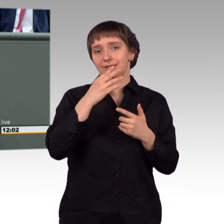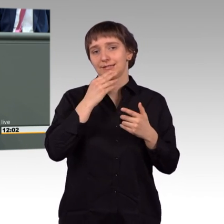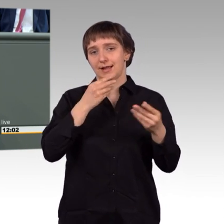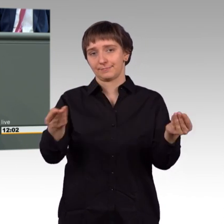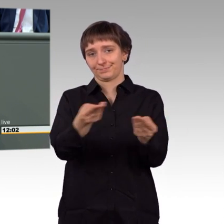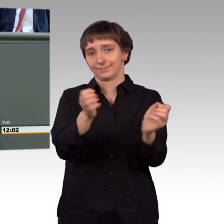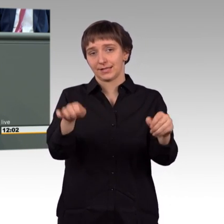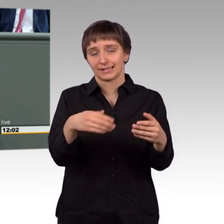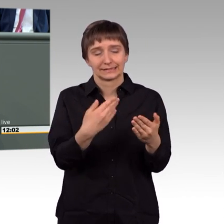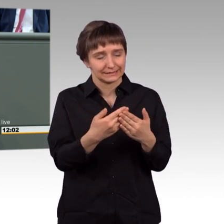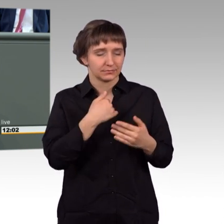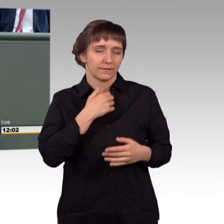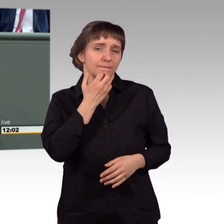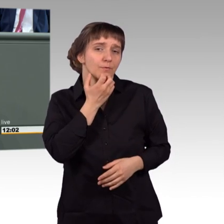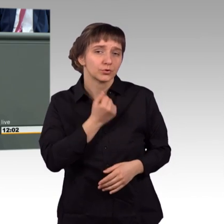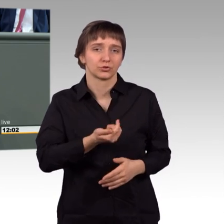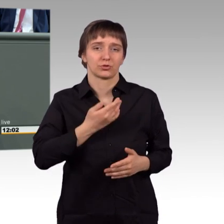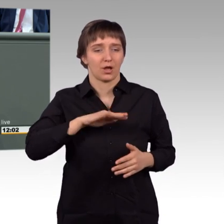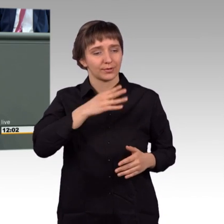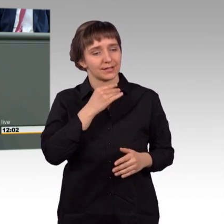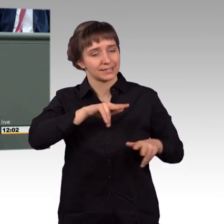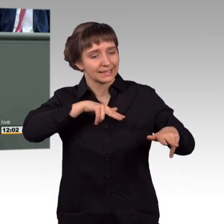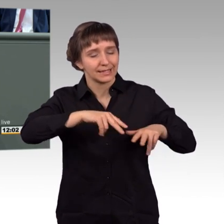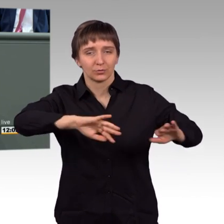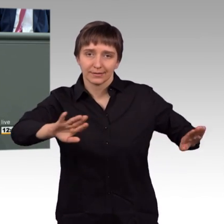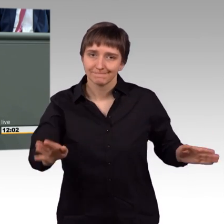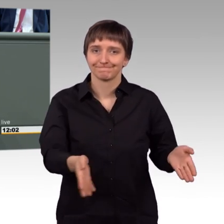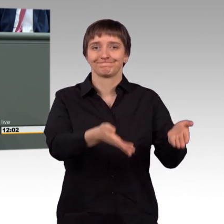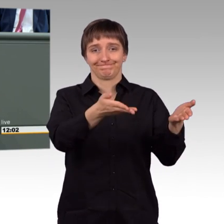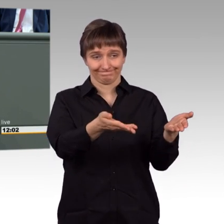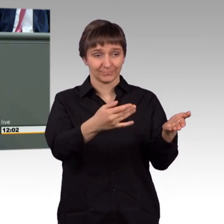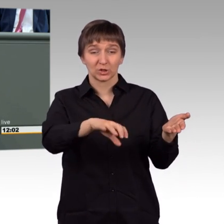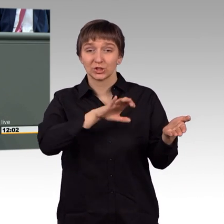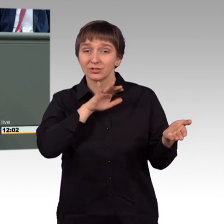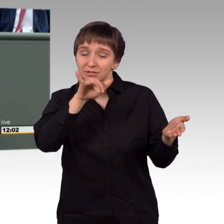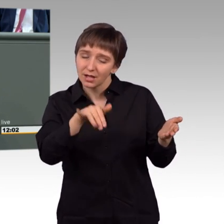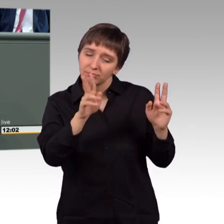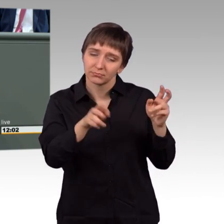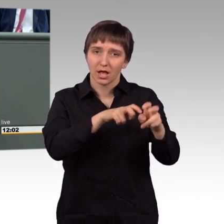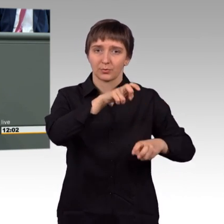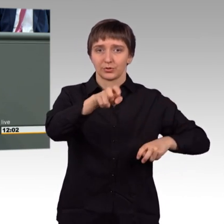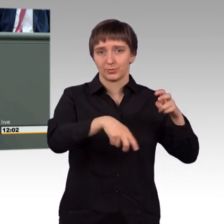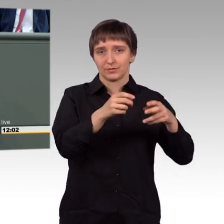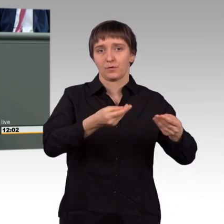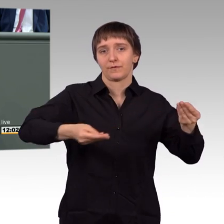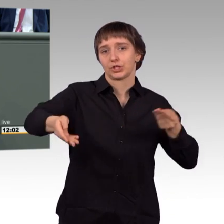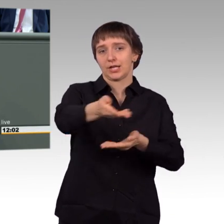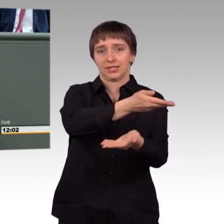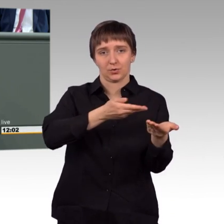nur ermutigen, dass diese sich möglicherweise eröffnende Chance auch genutzt wird. Und kann für die CDU-CSU-Fraktion sagen, dass wir